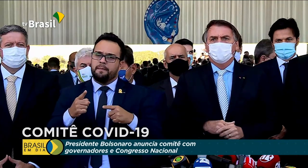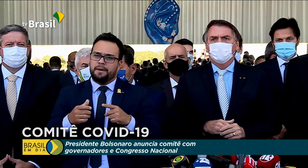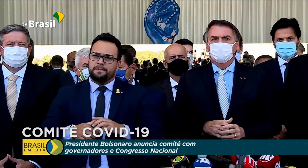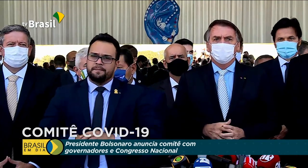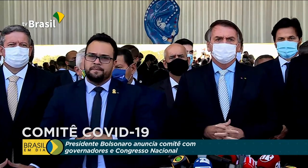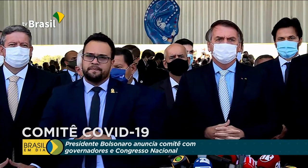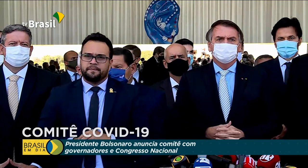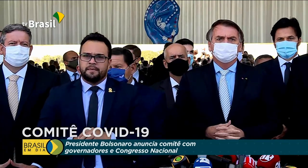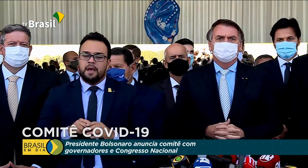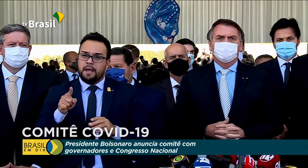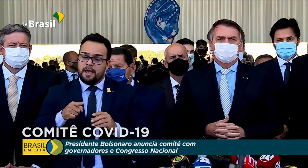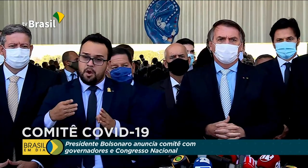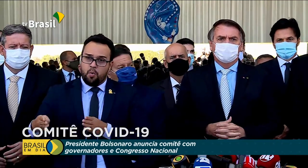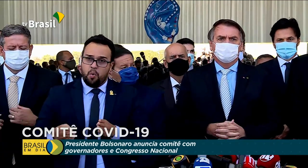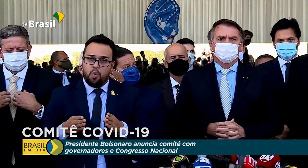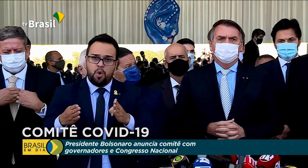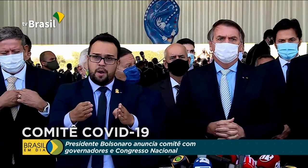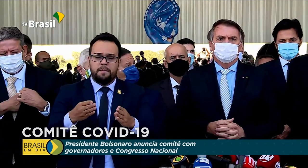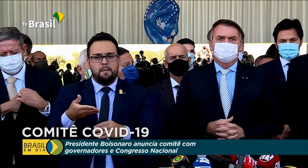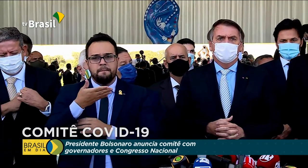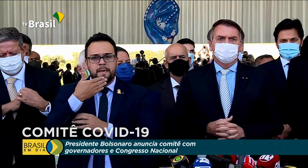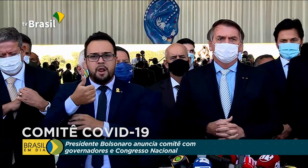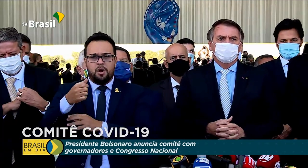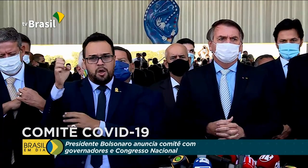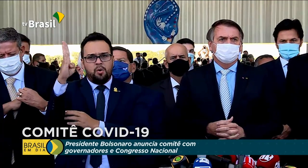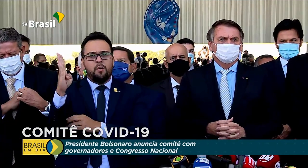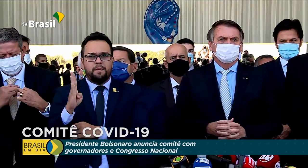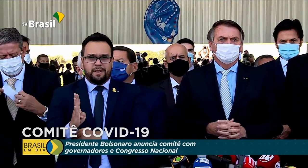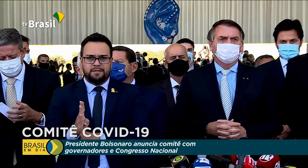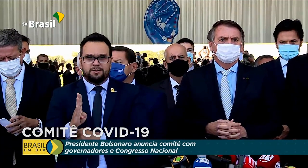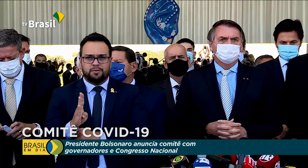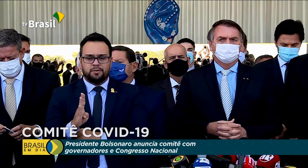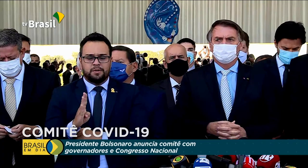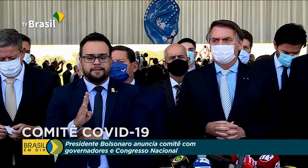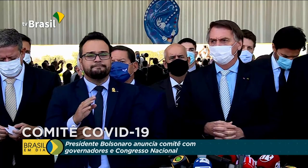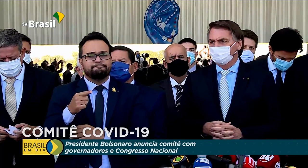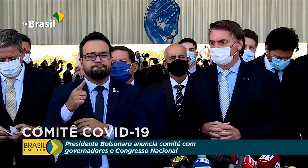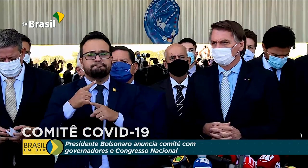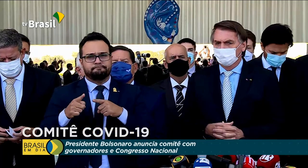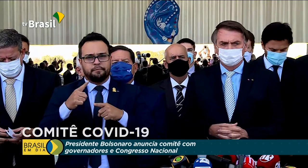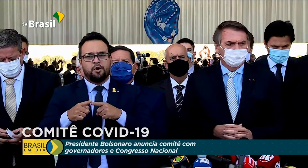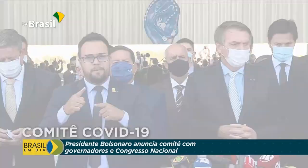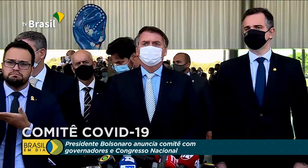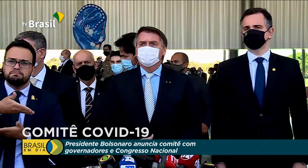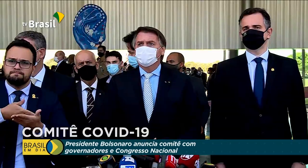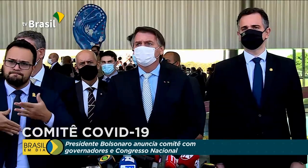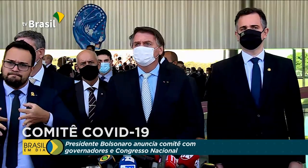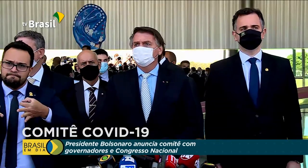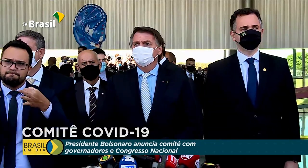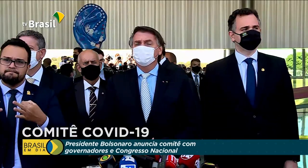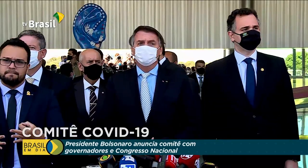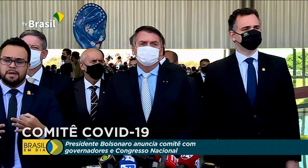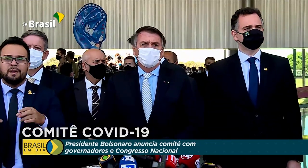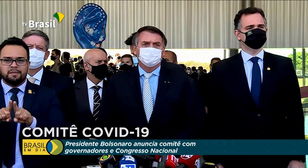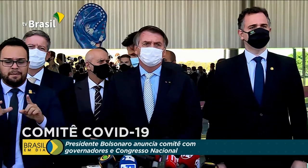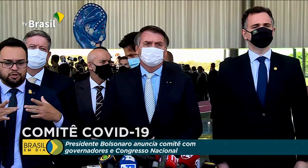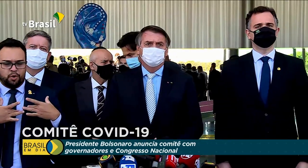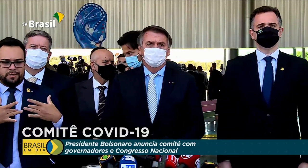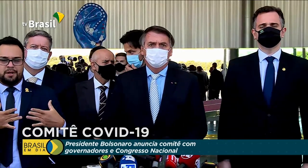o caminho para o Brasil sair dessa situação bastante complicada aqui se enquanto. A intenção de